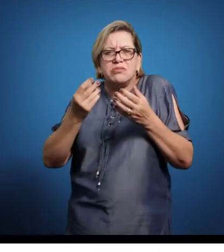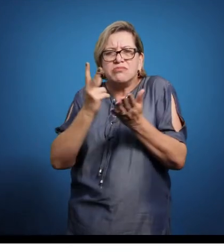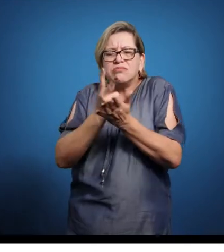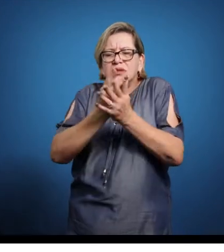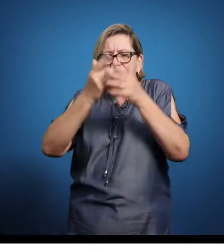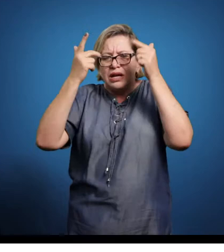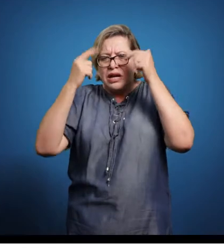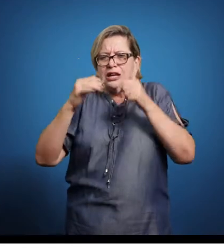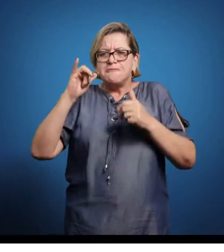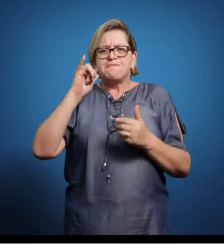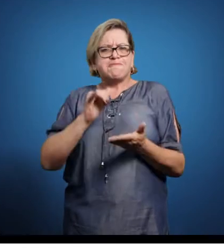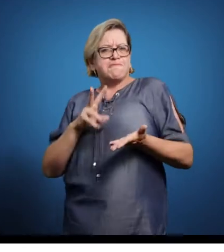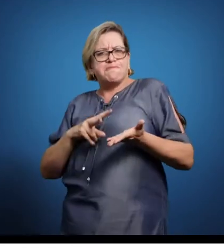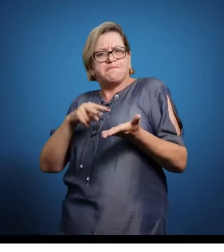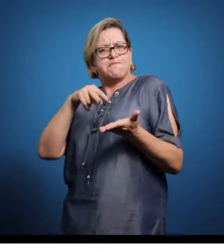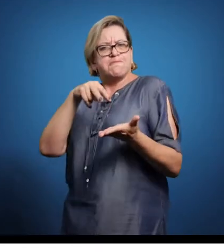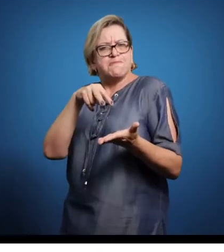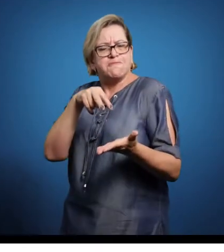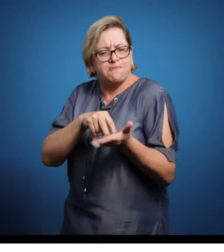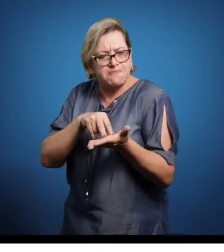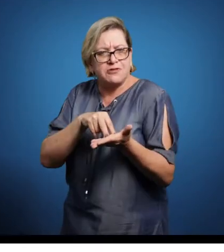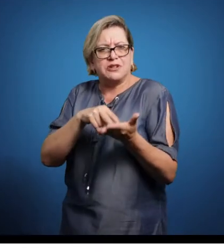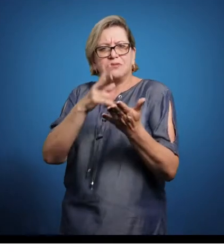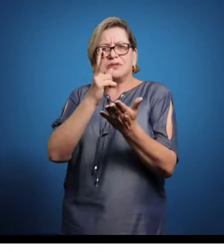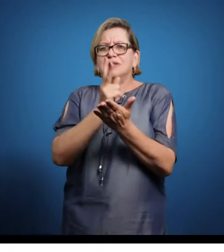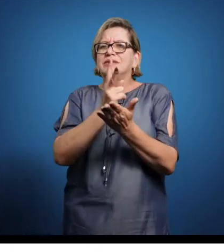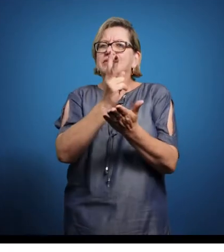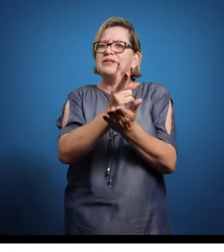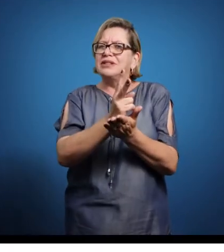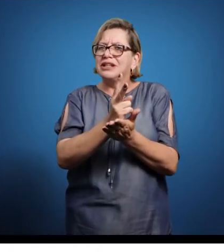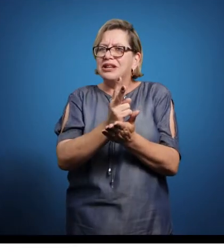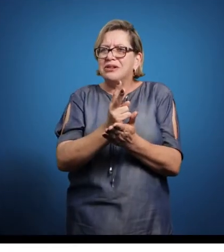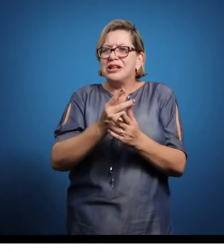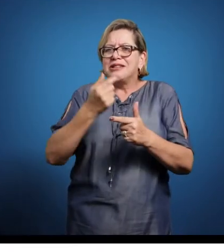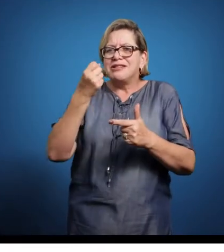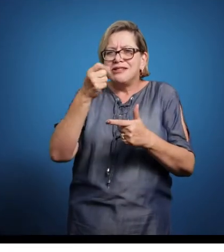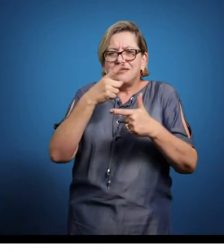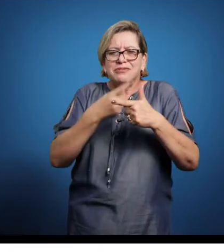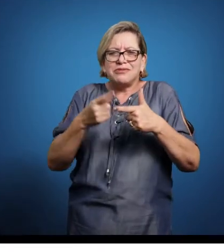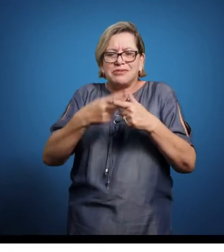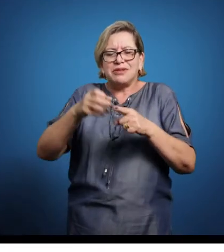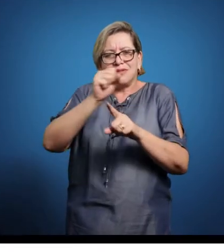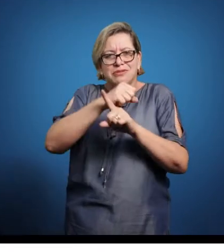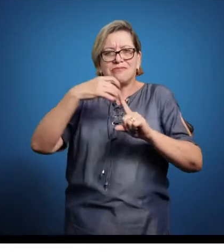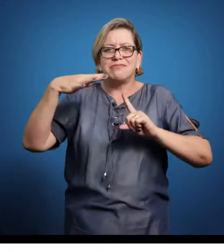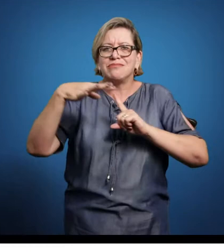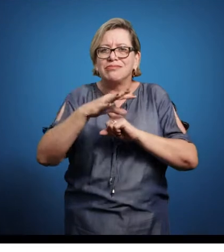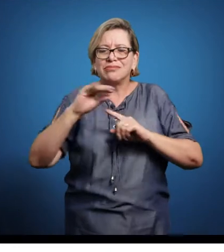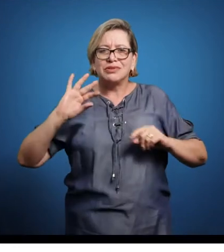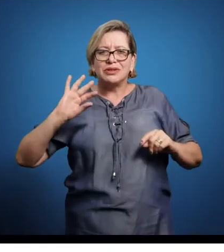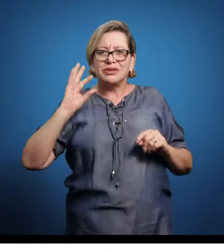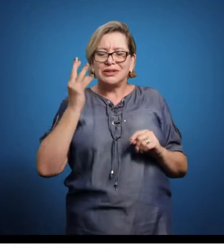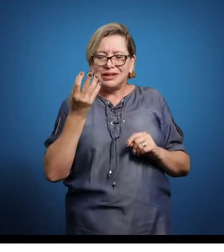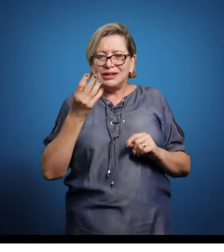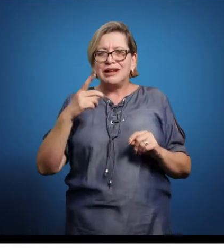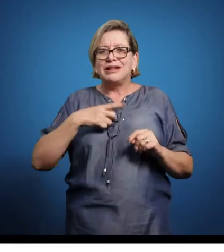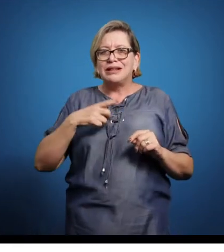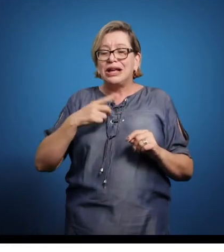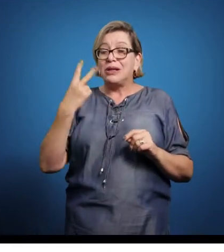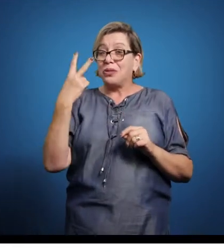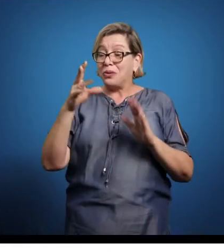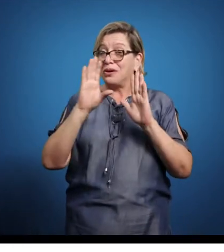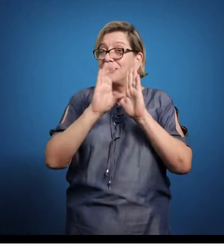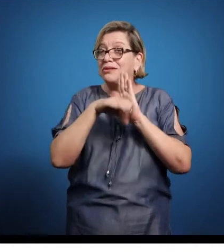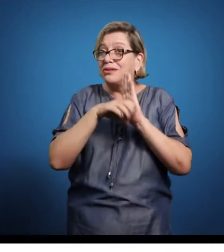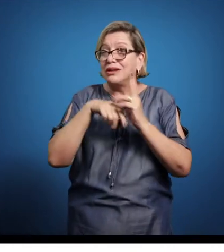Ele resgata dois conceitos fundamentais, a virtu e a fortu. A virtu é a habilidade do dirigente, do